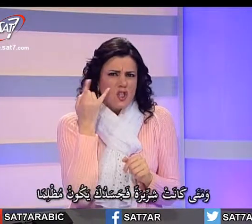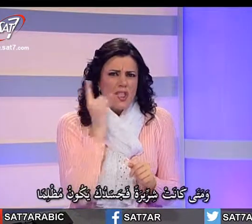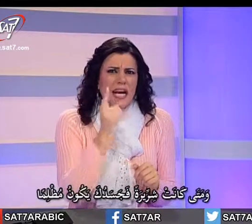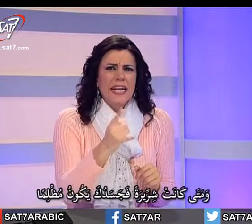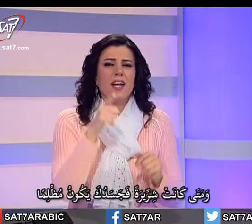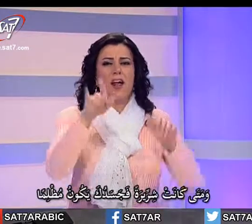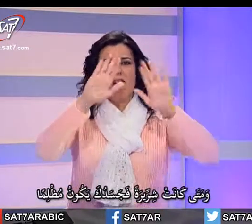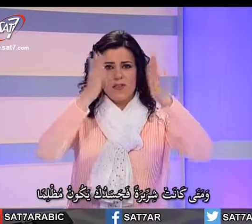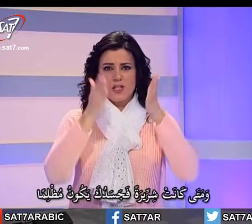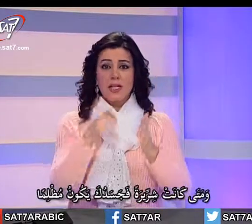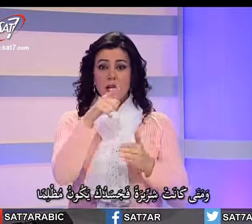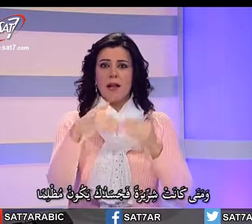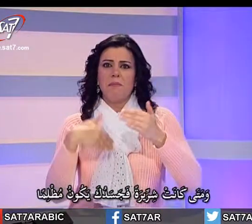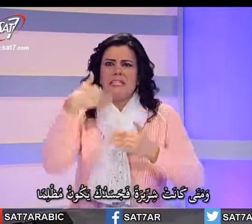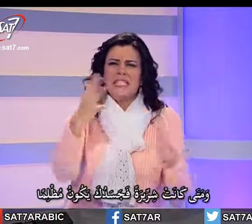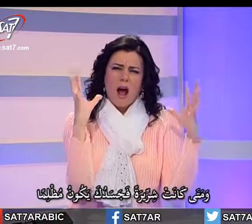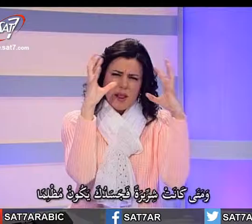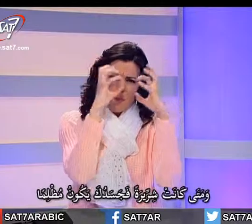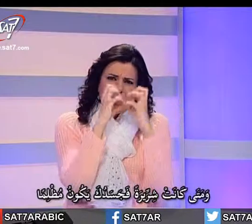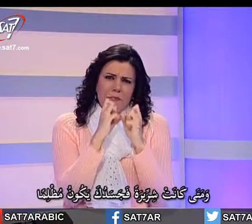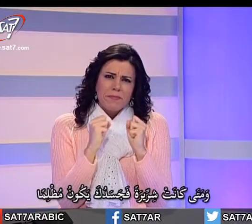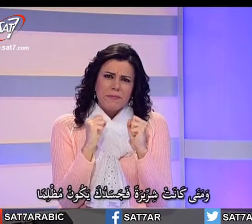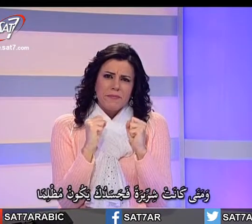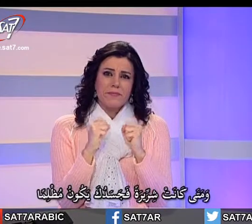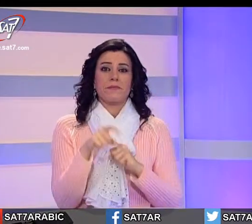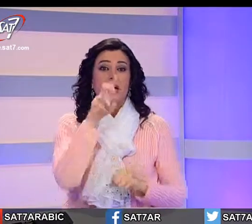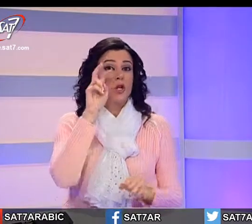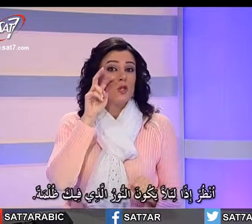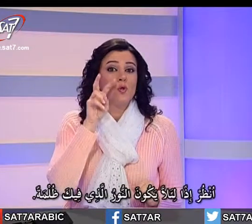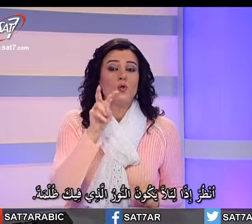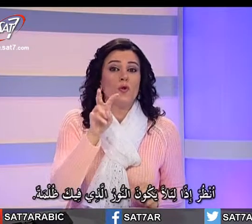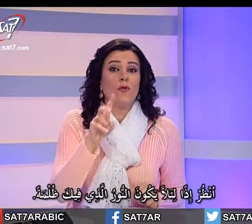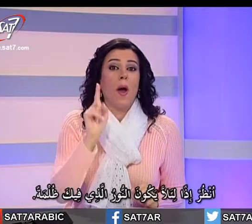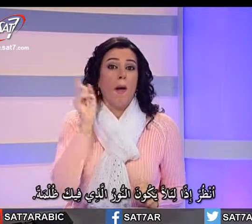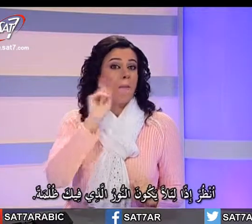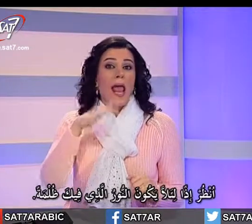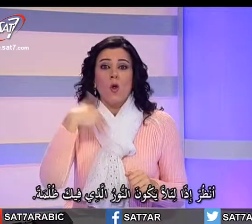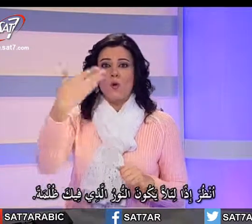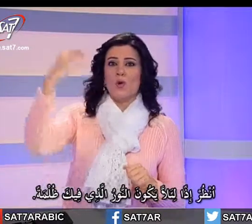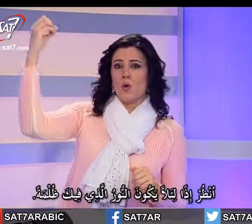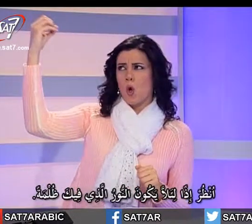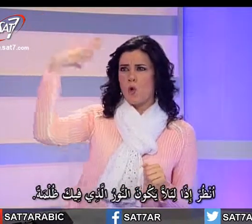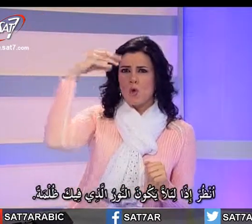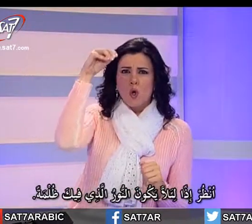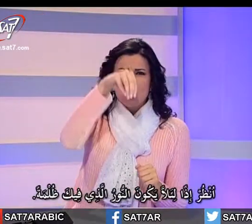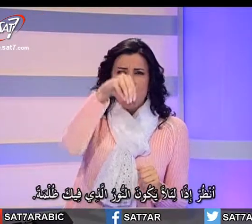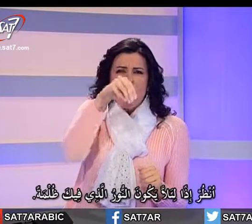فجسدك يكون مظلماً انظر إذن لألا يكون النور